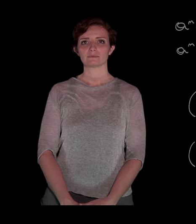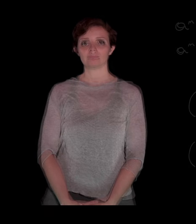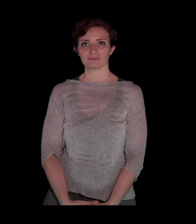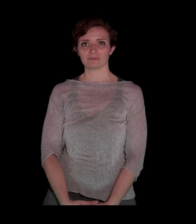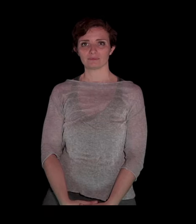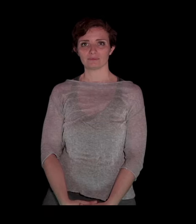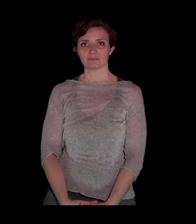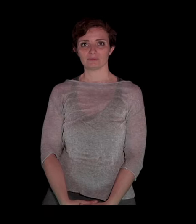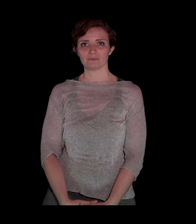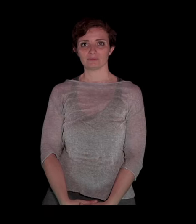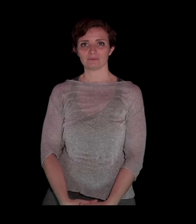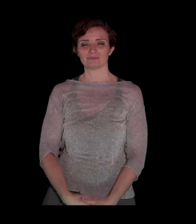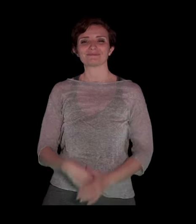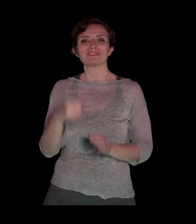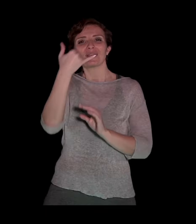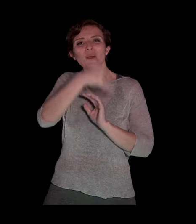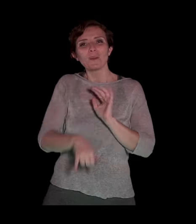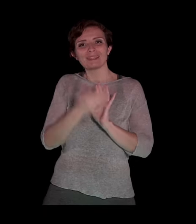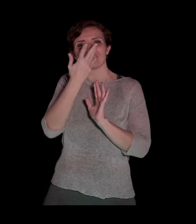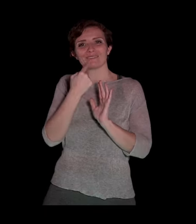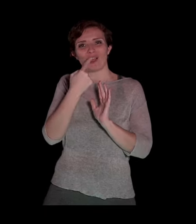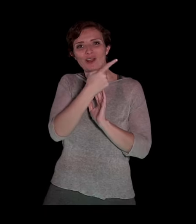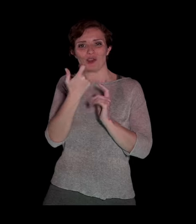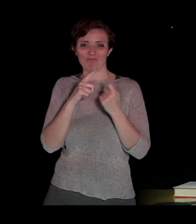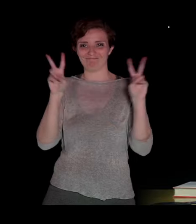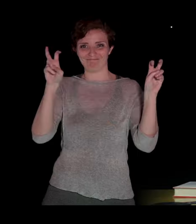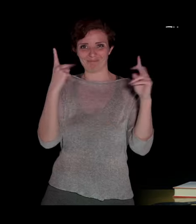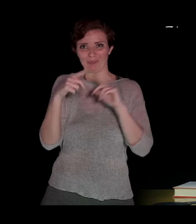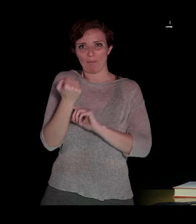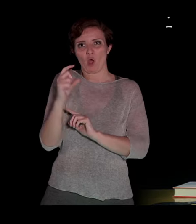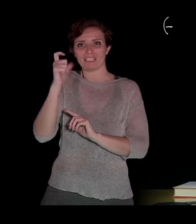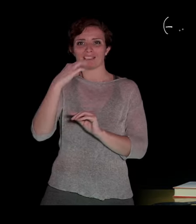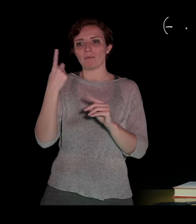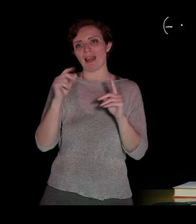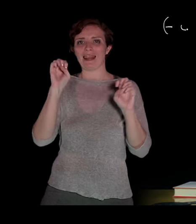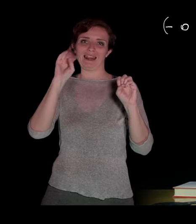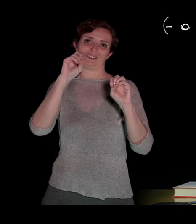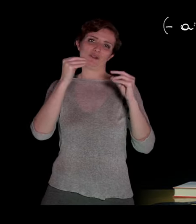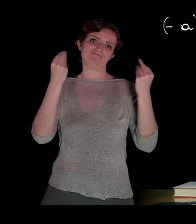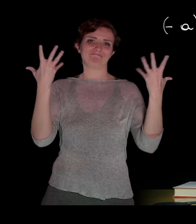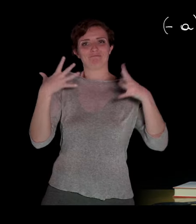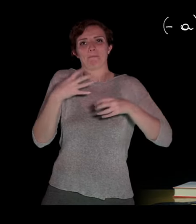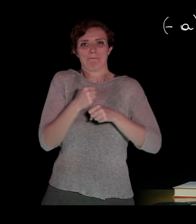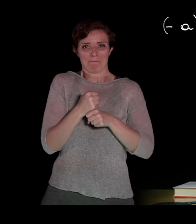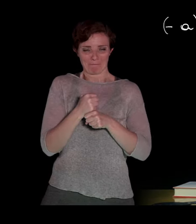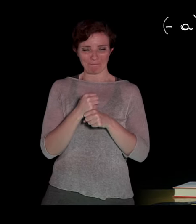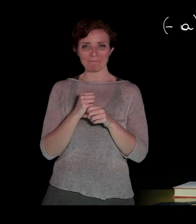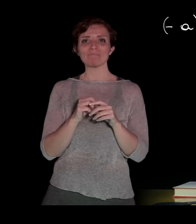L'ultima cosa che voglio dirvi sulle potenze, che racchiudono un pochettino questa sintetica lezione che abbiamo potuto fare sulle potenze, riguarda il segno di una potenza. In